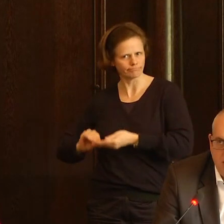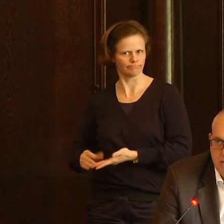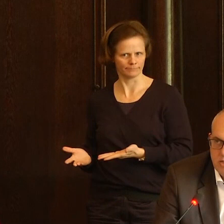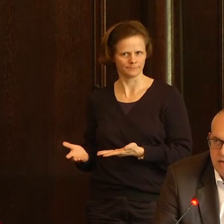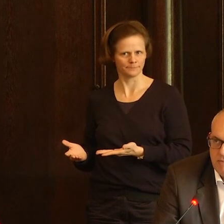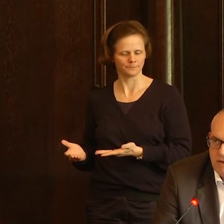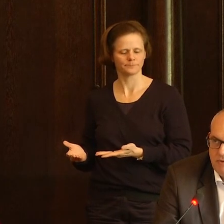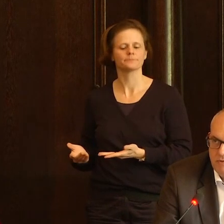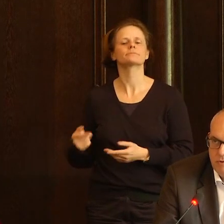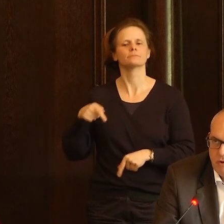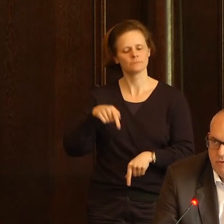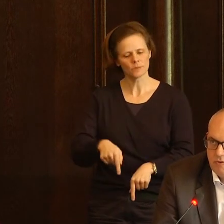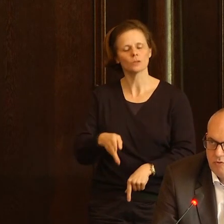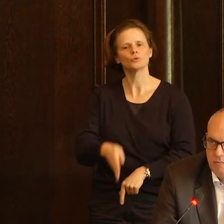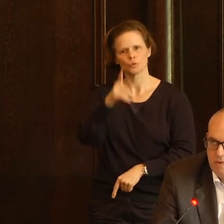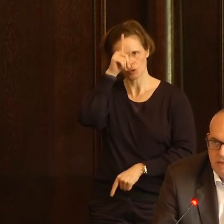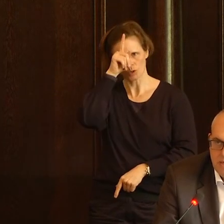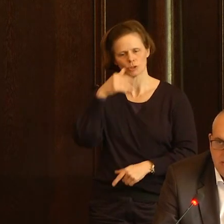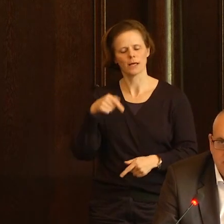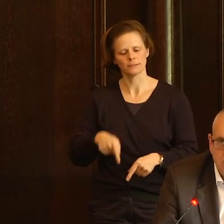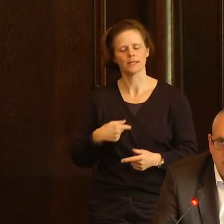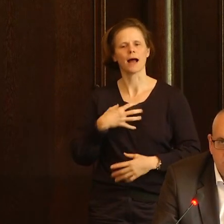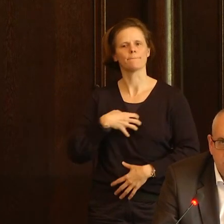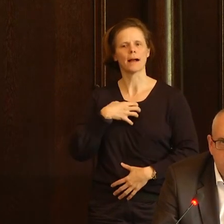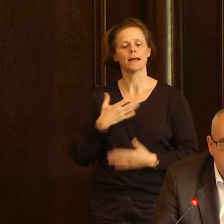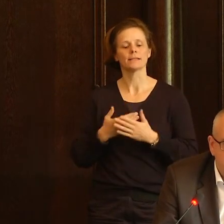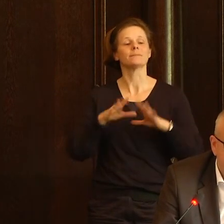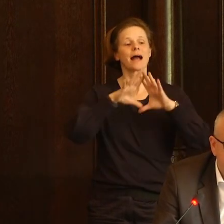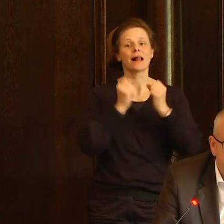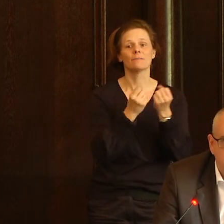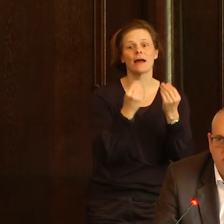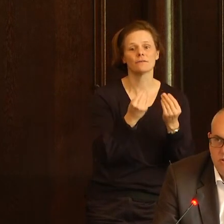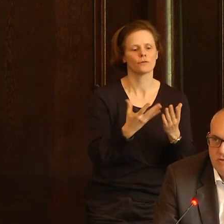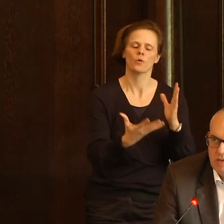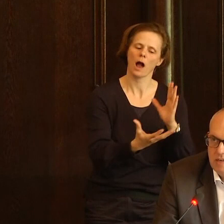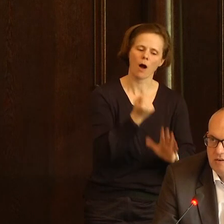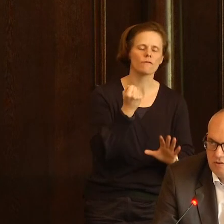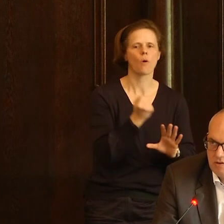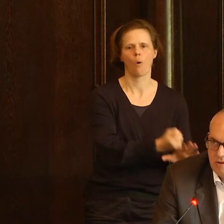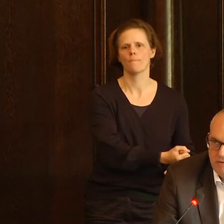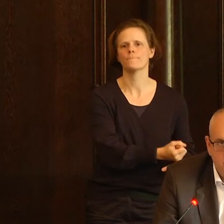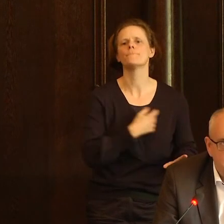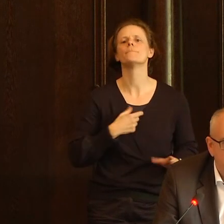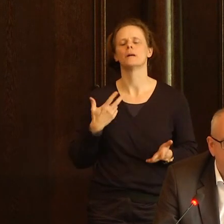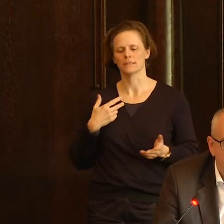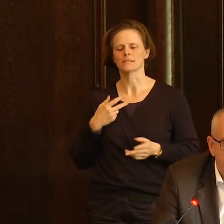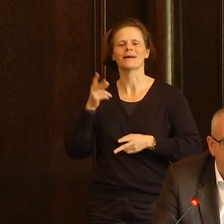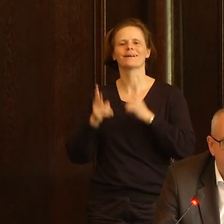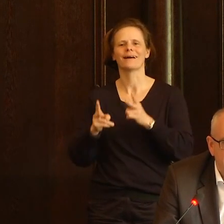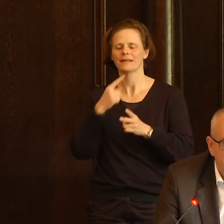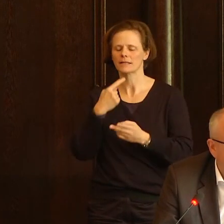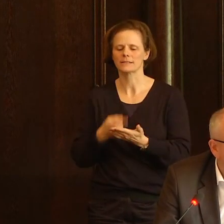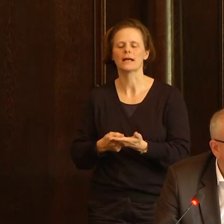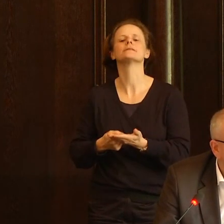die bayerische Allgemeinverfügung aufgehoben des Landes und haben gesagt, das muss eine Rechtsverordnung sein und daraufhin hat Bayern dann auch eine